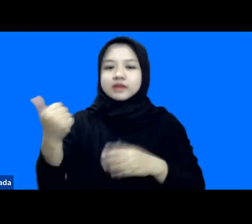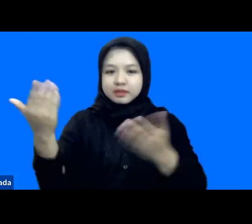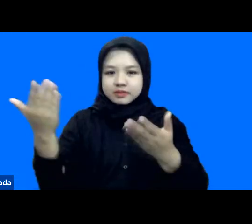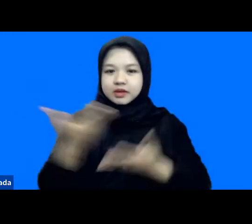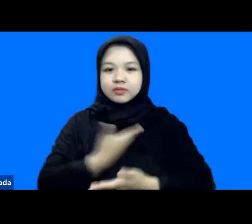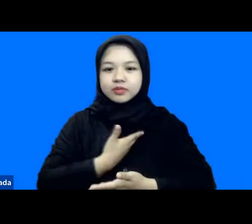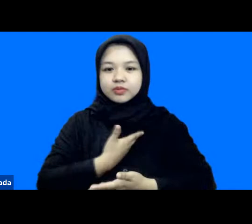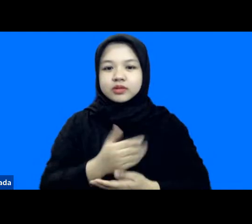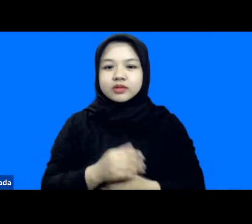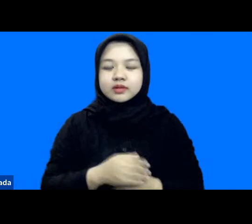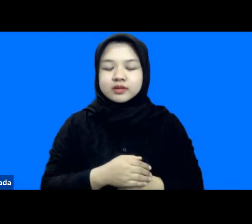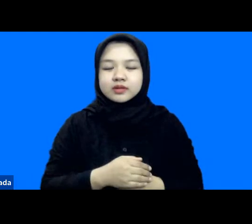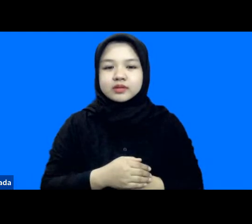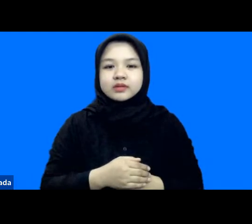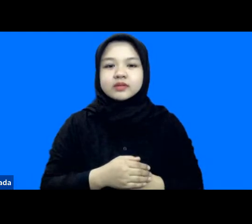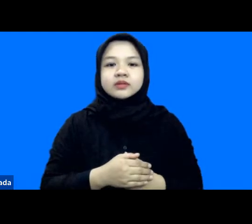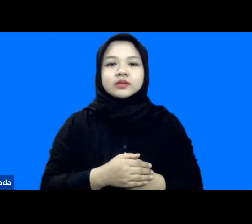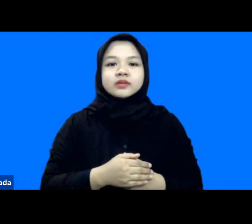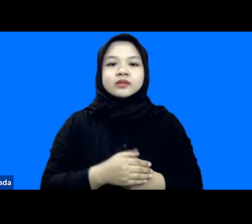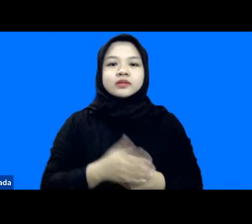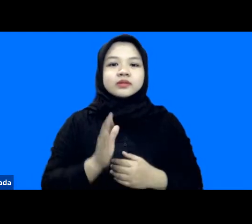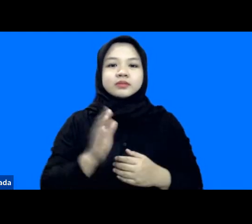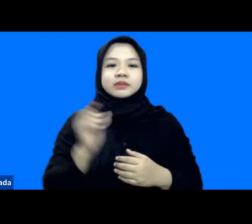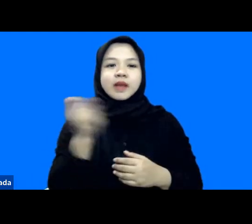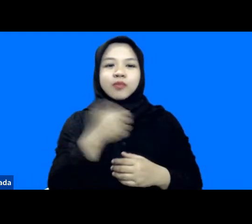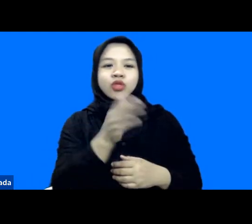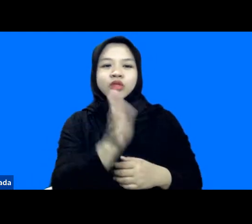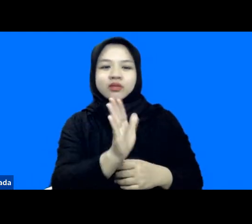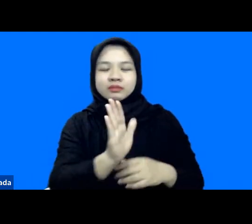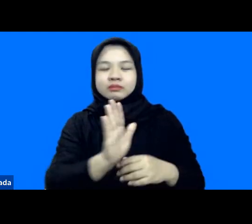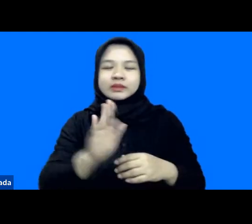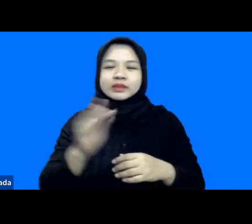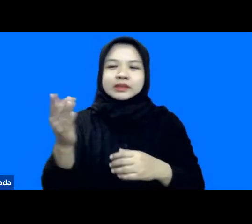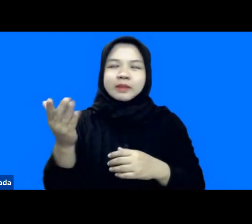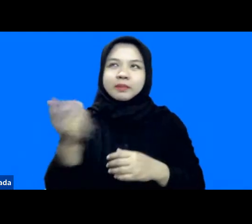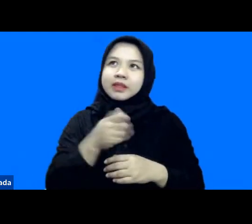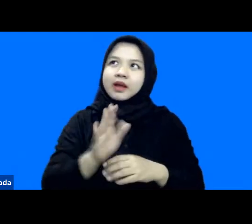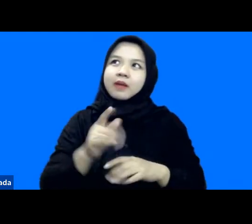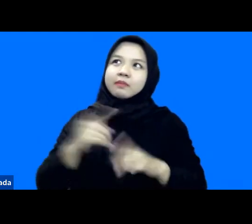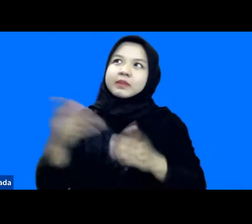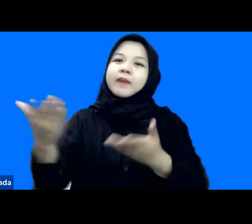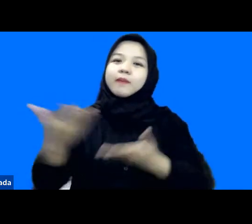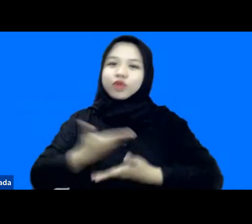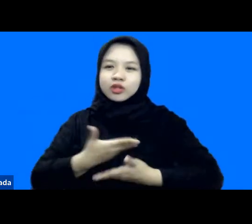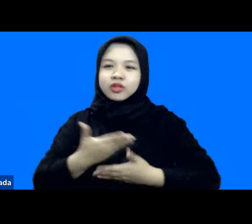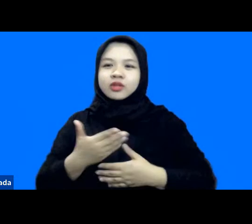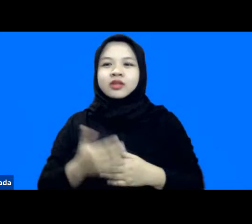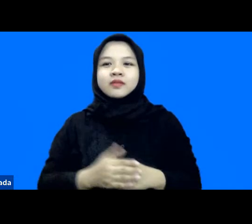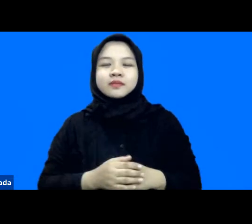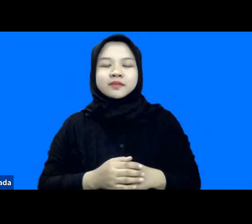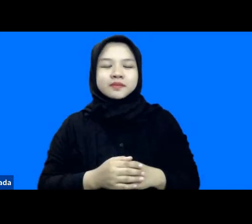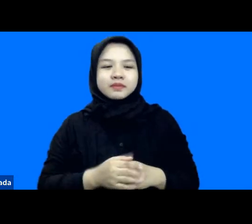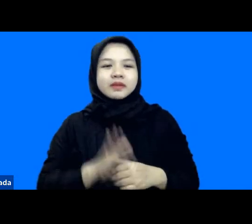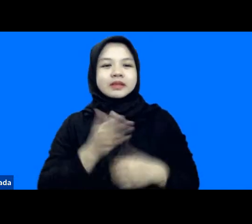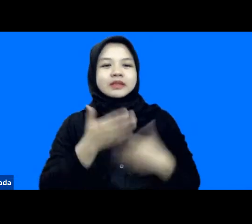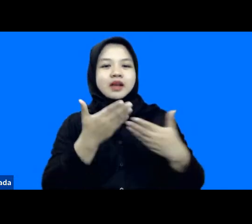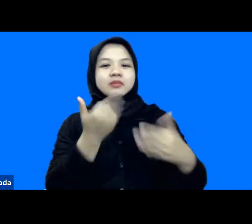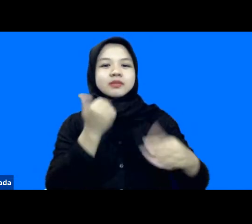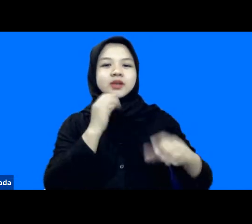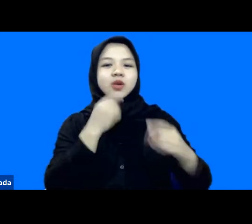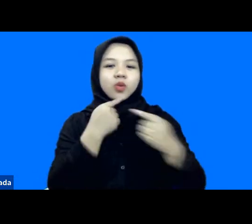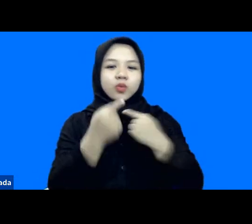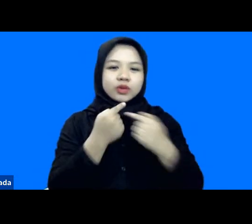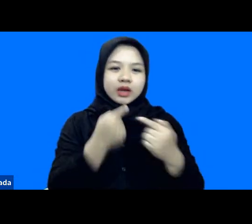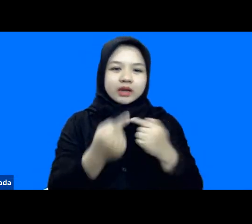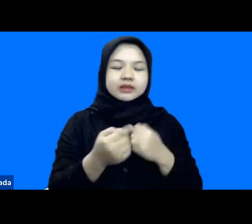silahkan disambut tidak menyambit tapi menyambut silahkan Ibu nanti mungkin bisa komunikasi lewat